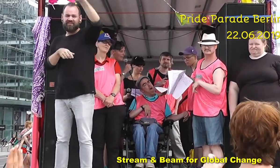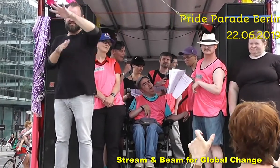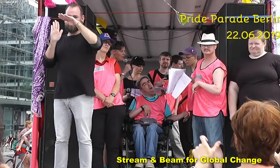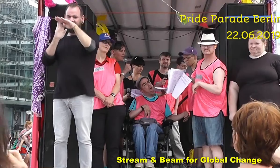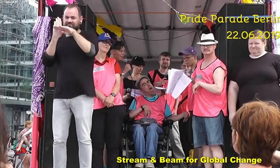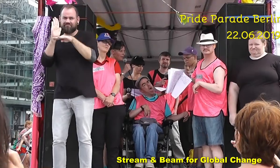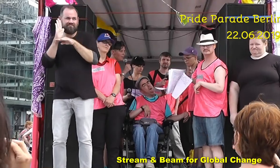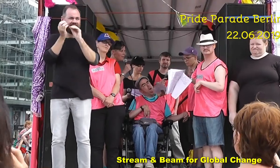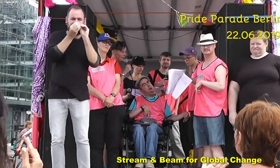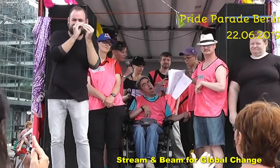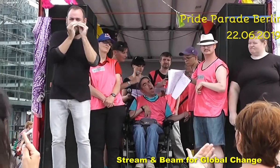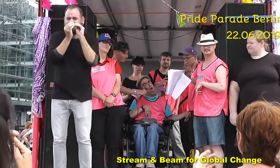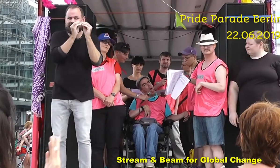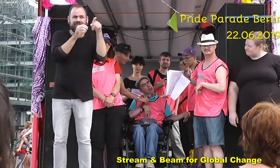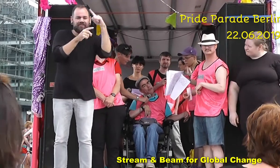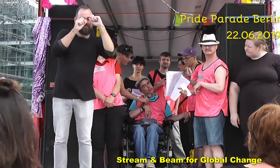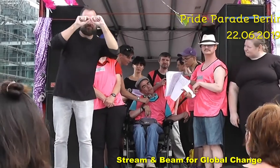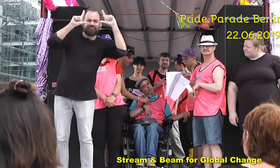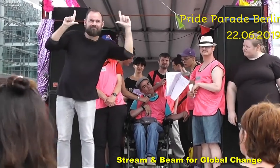dass alle so sind wie sie.